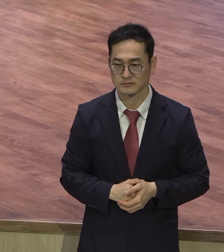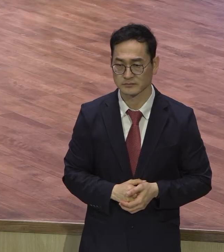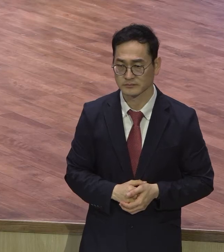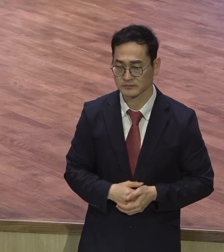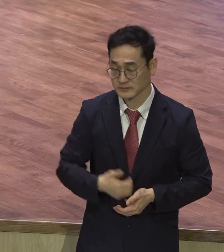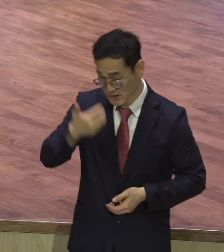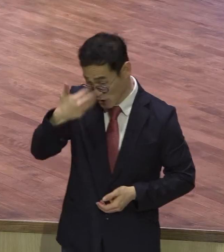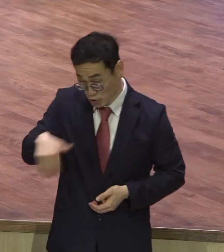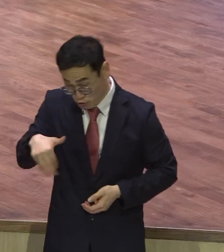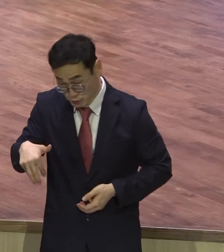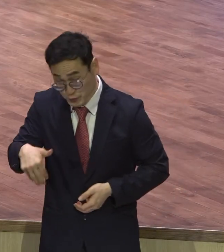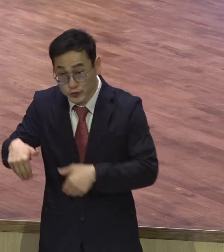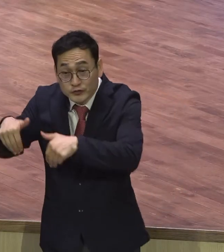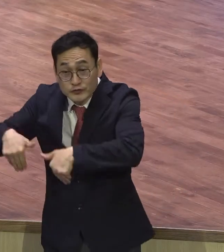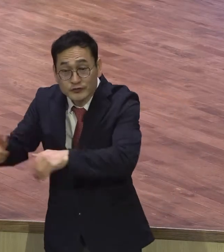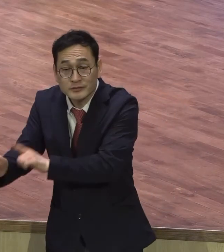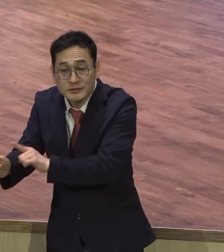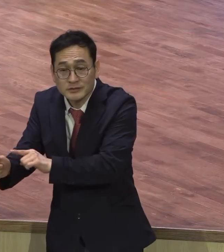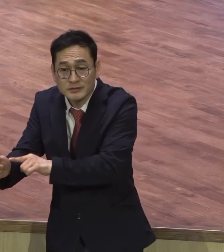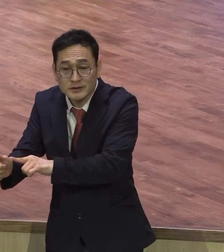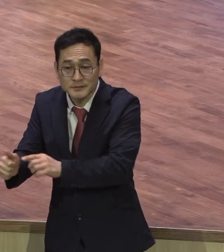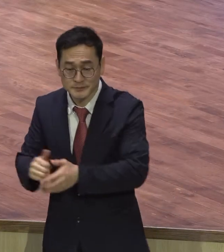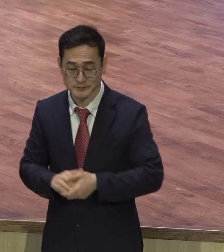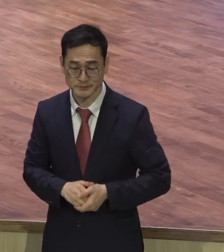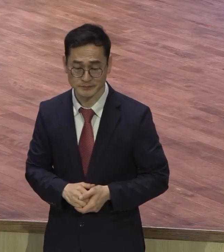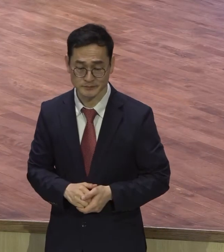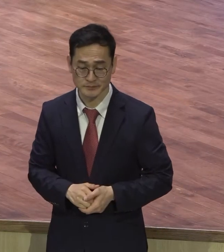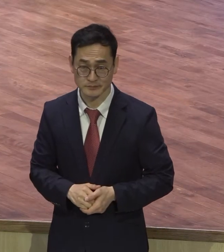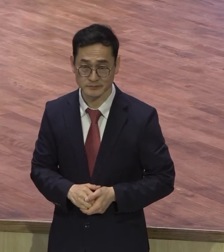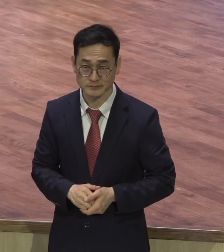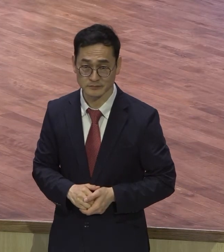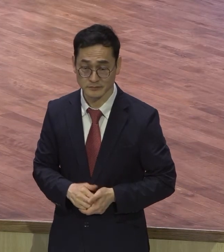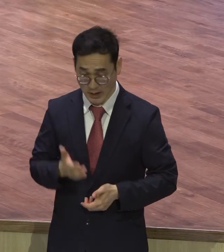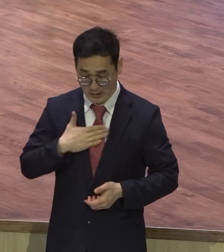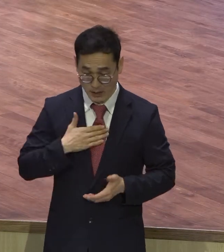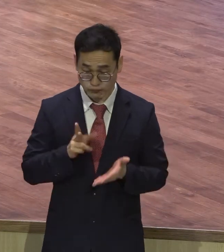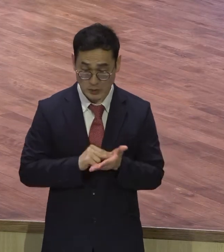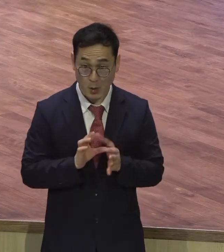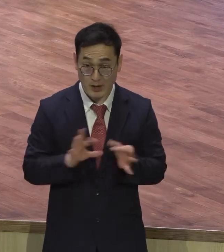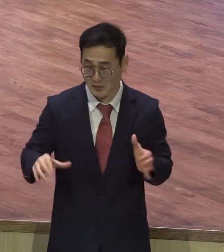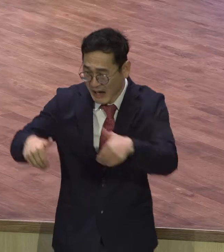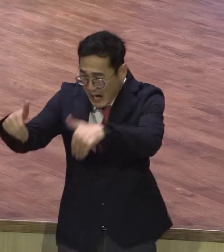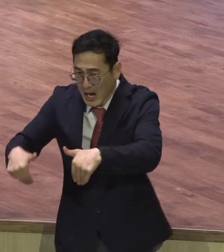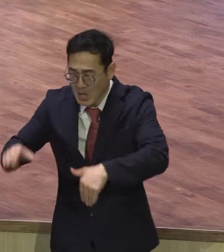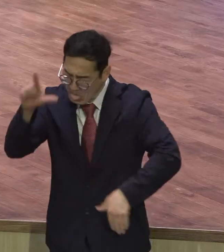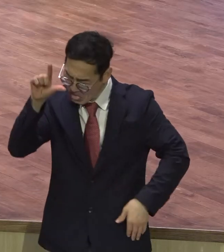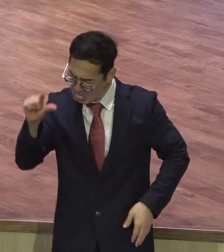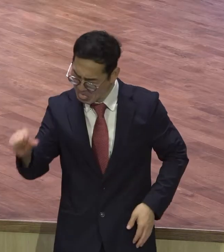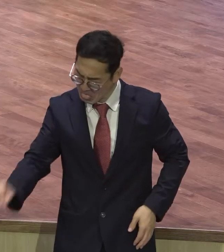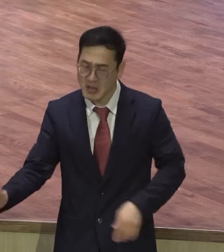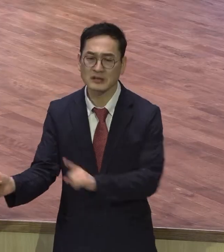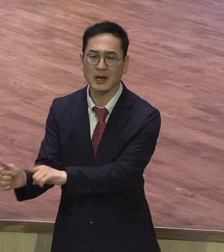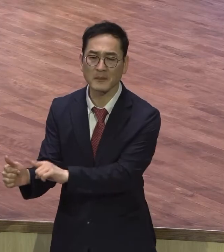받고 살아난 역사가 일어났어요. 자기 문제도 아니에요. 다른 사람은 문제인데 이걸 가족도 아니에요. 그런데